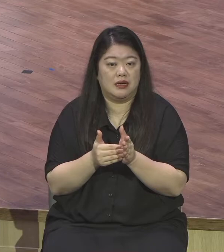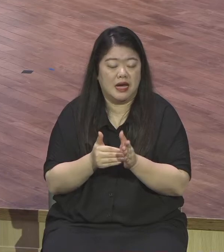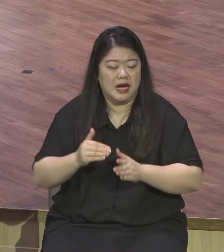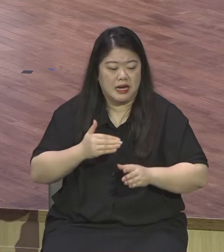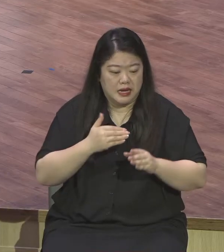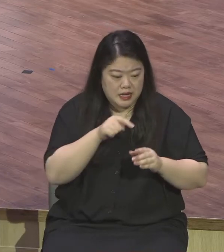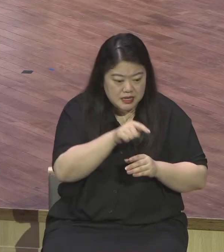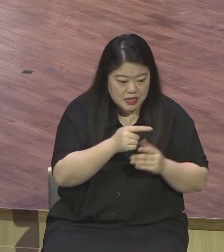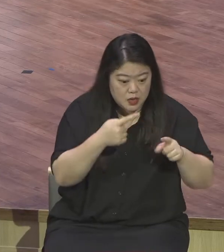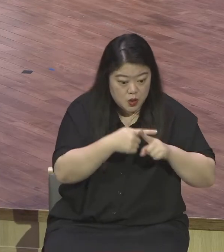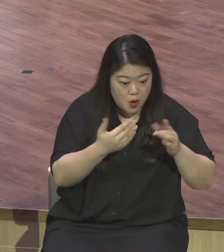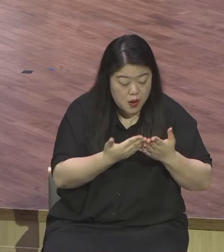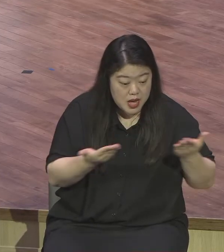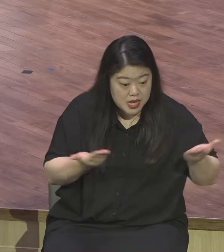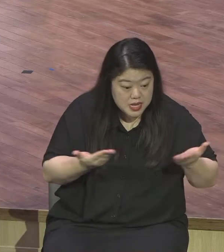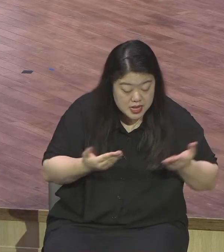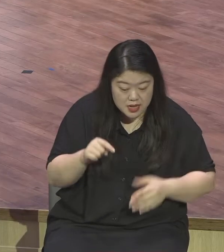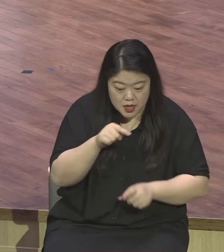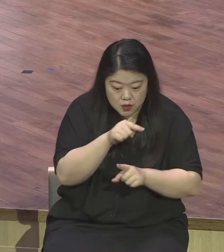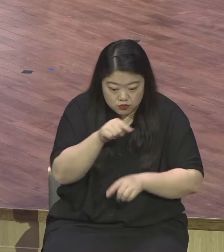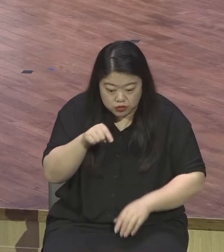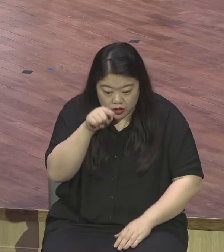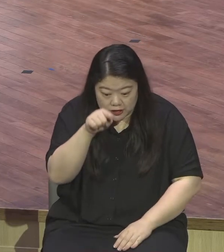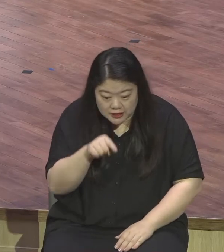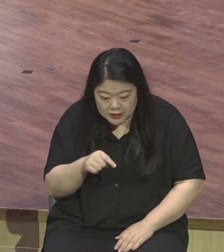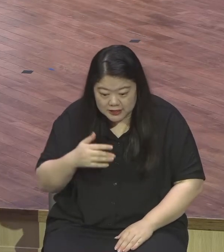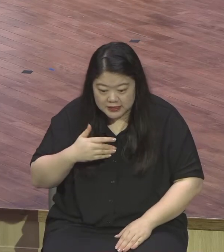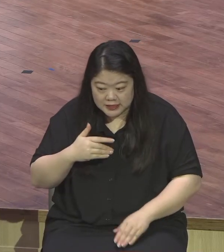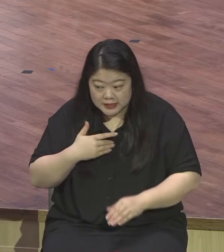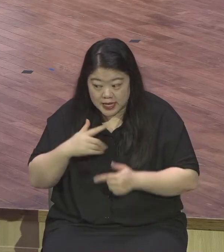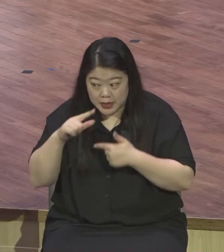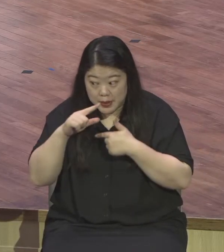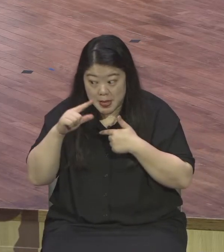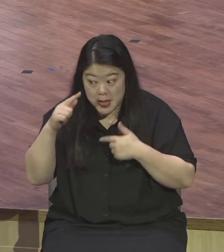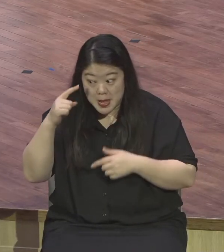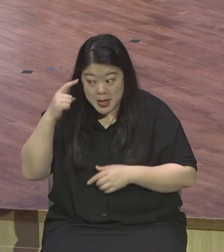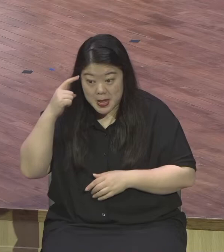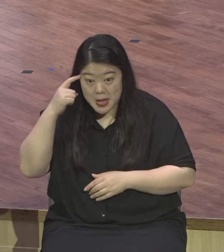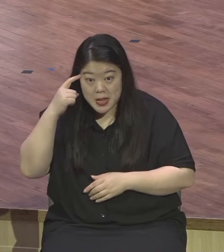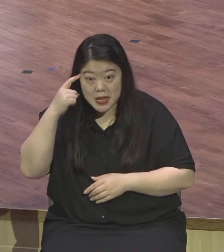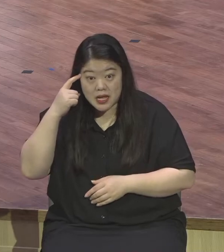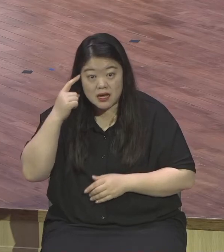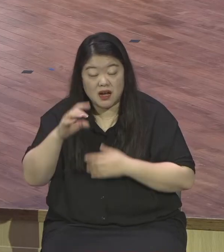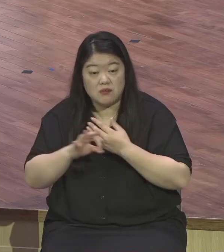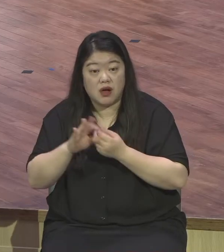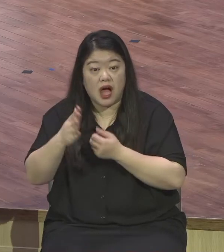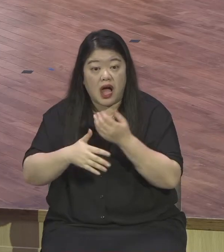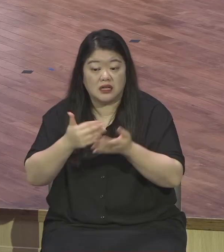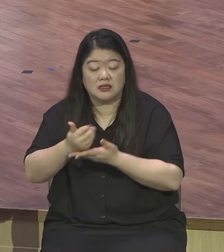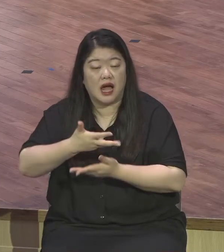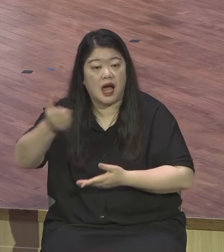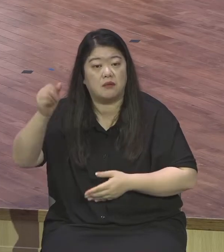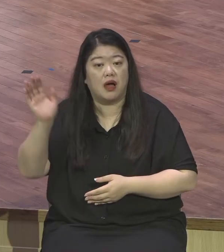동기 없이 순수하게 은혜에 감동받아서 하면 하나님이 받으시고 일일이 다 갚아주시는구나